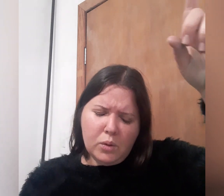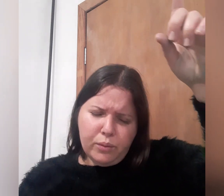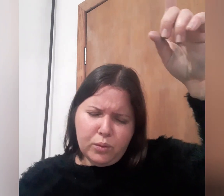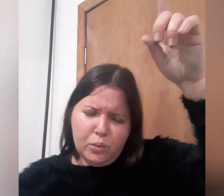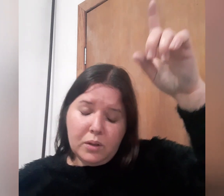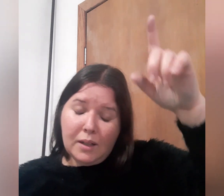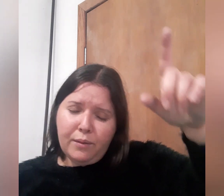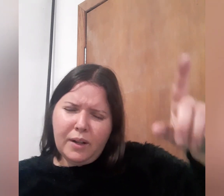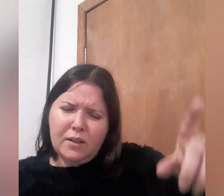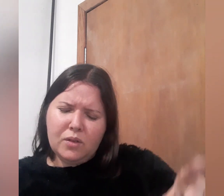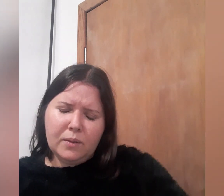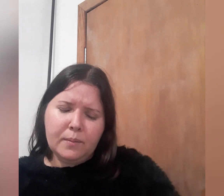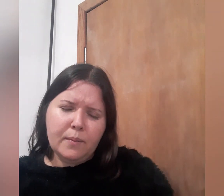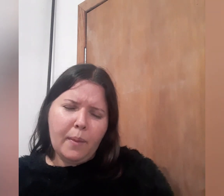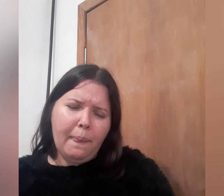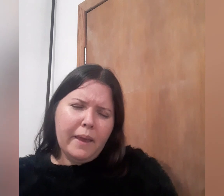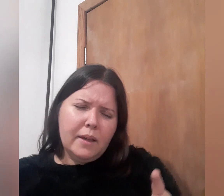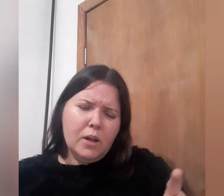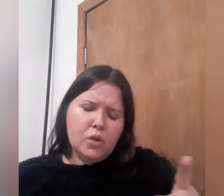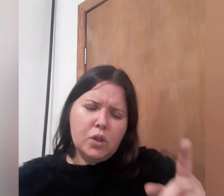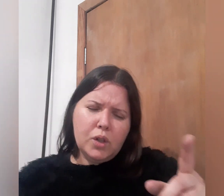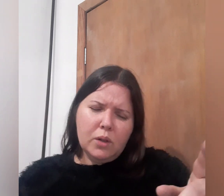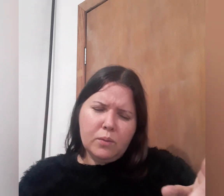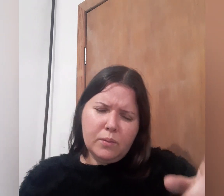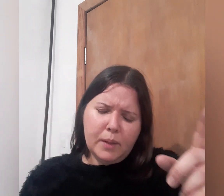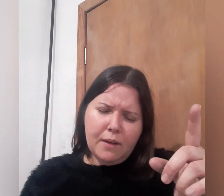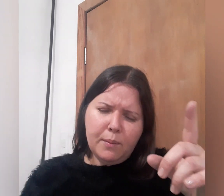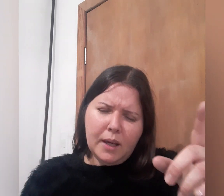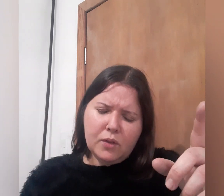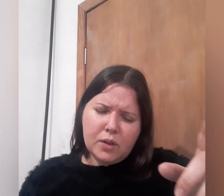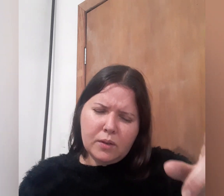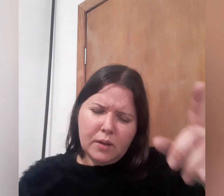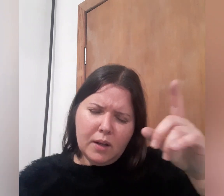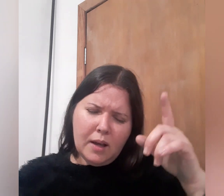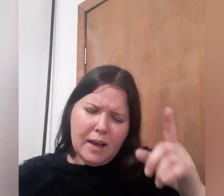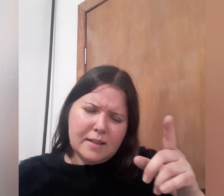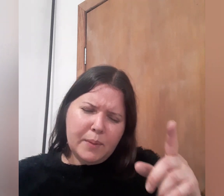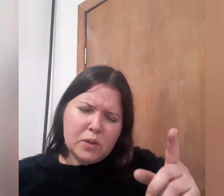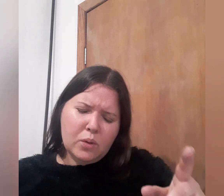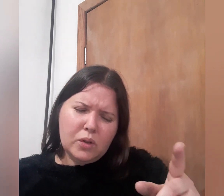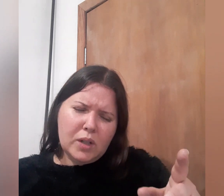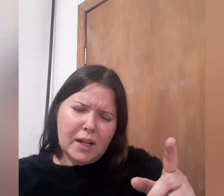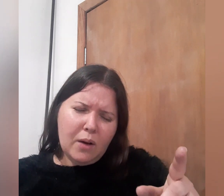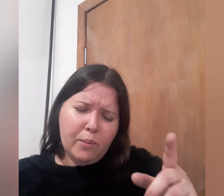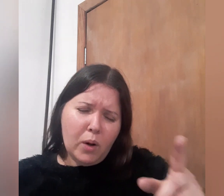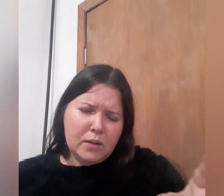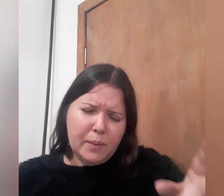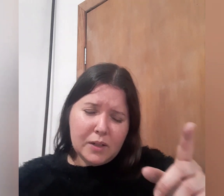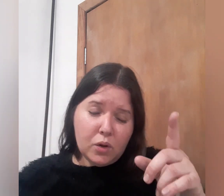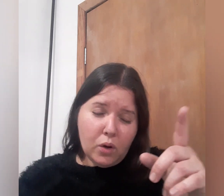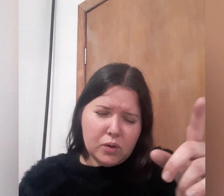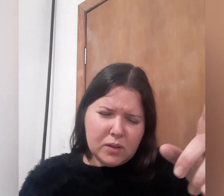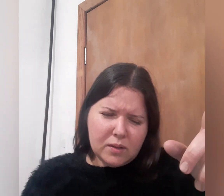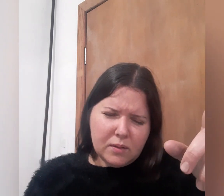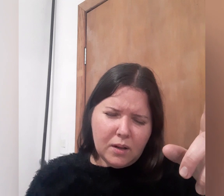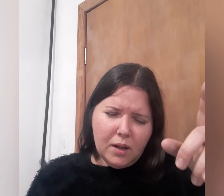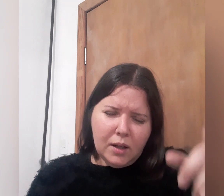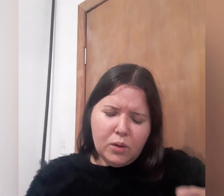Teu futuro lá na frente. E eu Te digo brevemente, essa pessoa te dará um bote pelas costas. E Tu